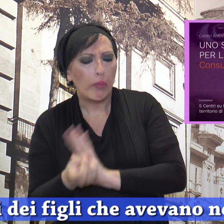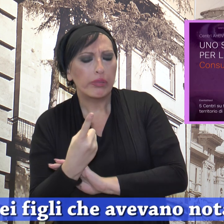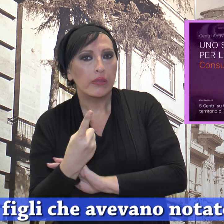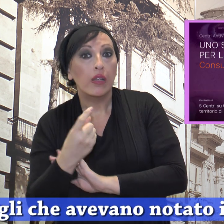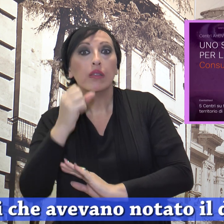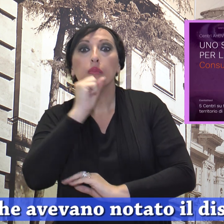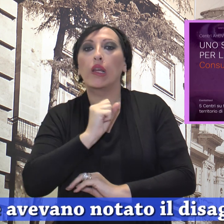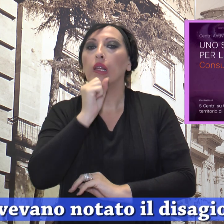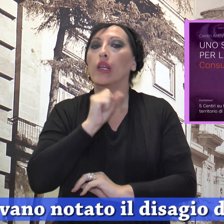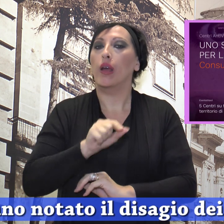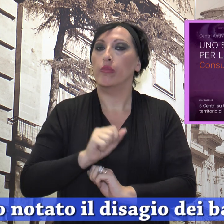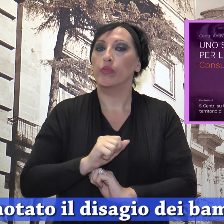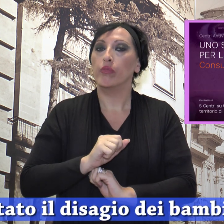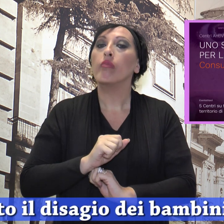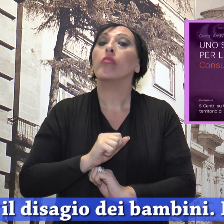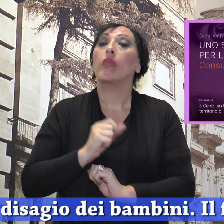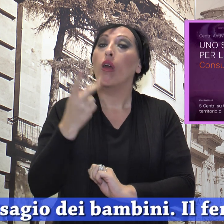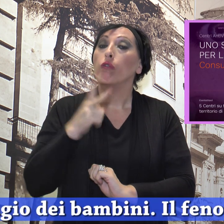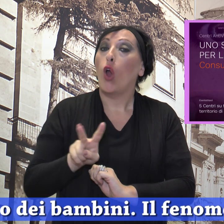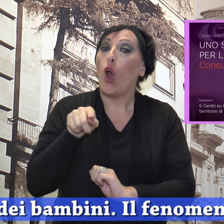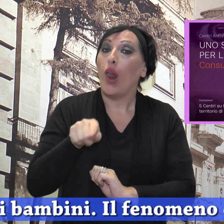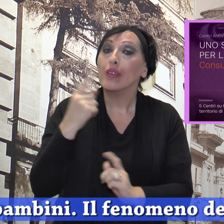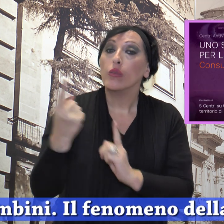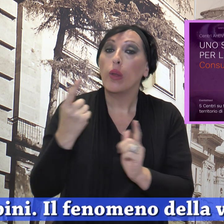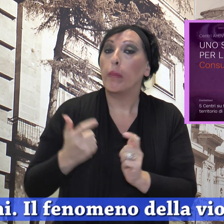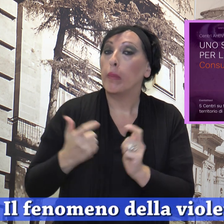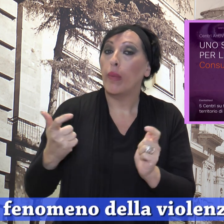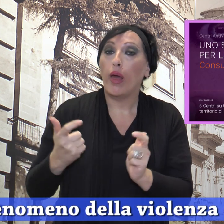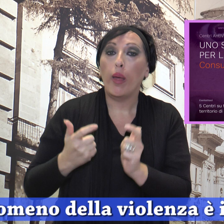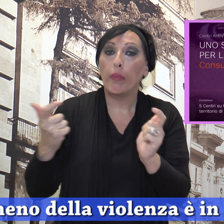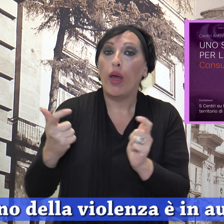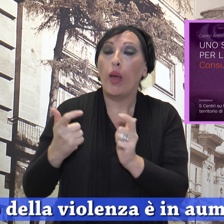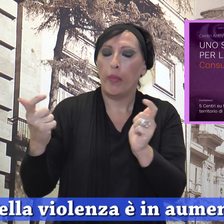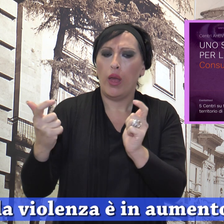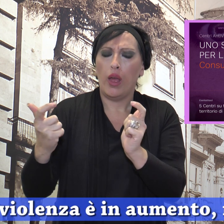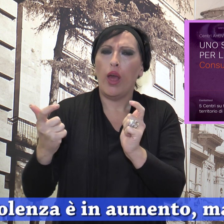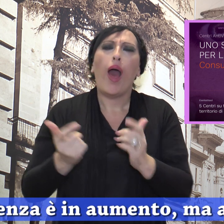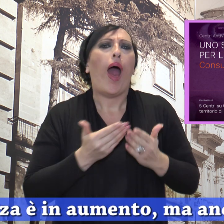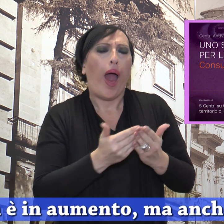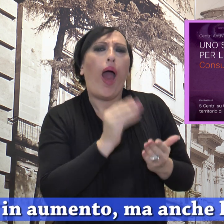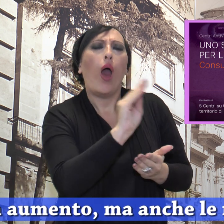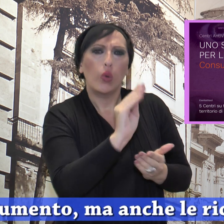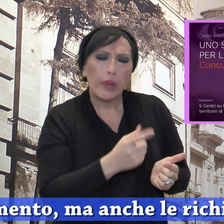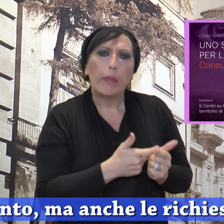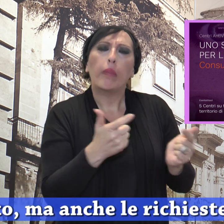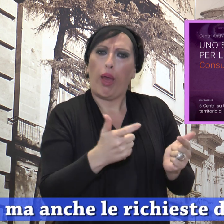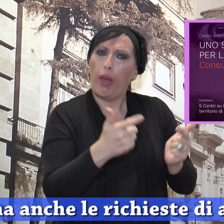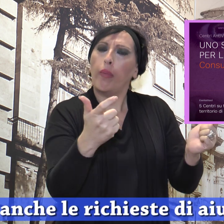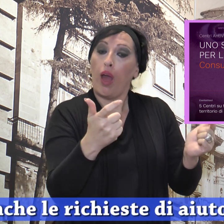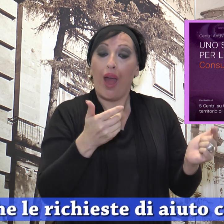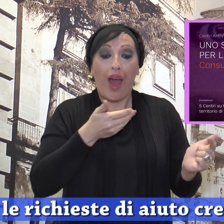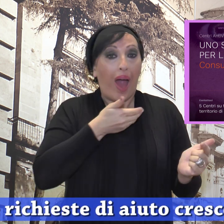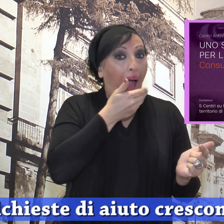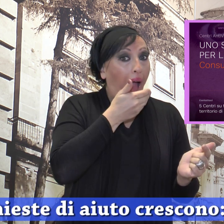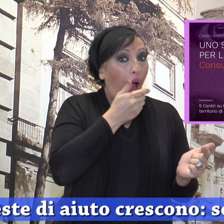Il fenomeno della violenza è in aumento ma anche le richieste di aiuto crescono. Solo da agosto a